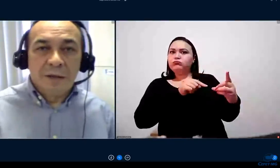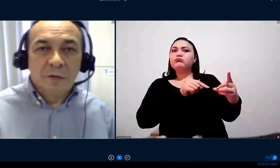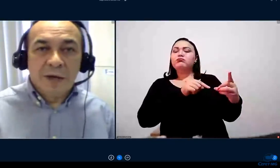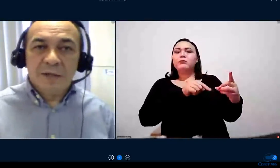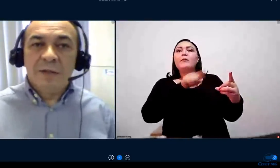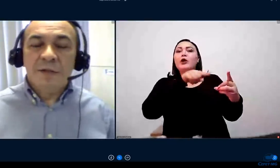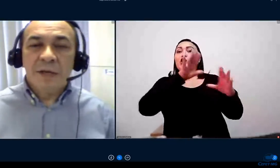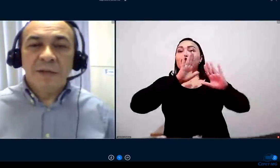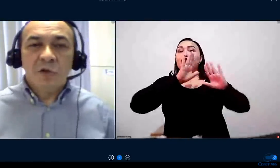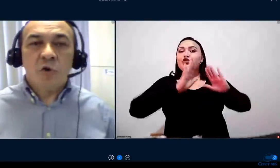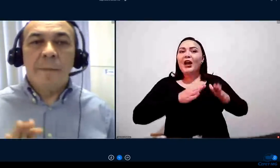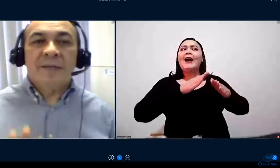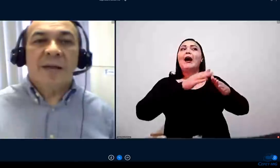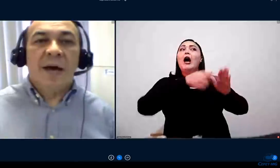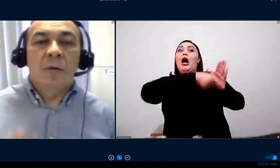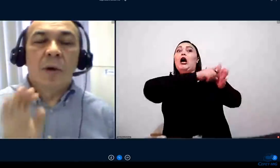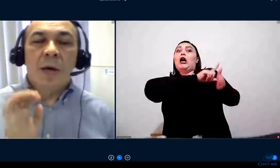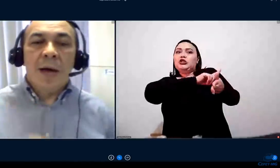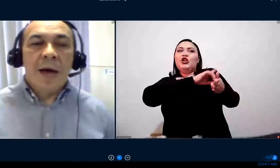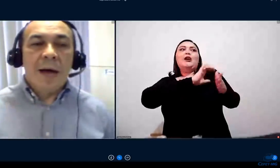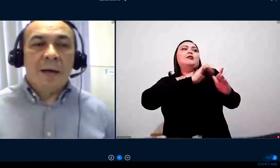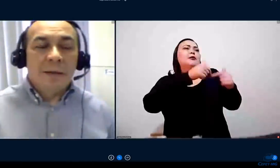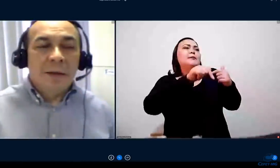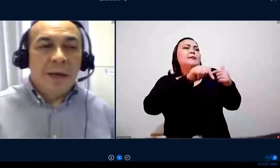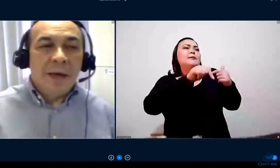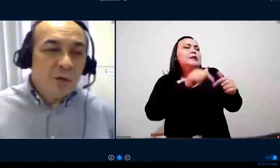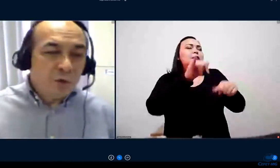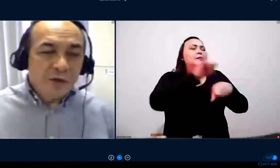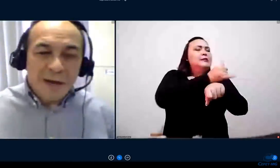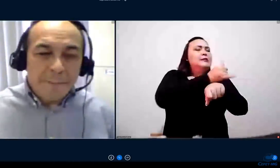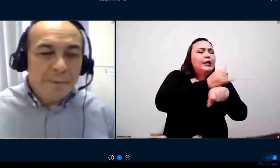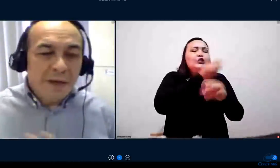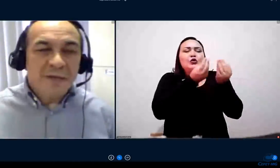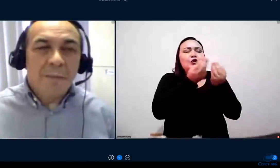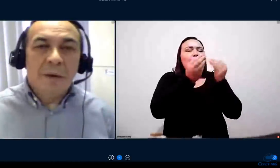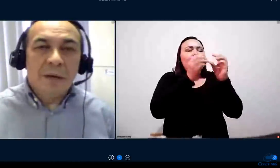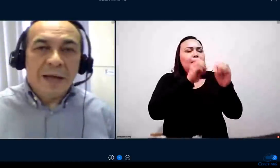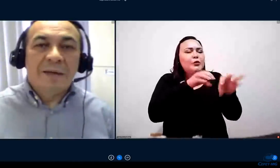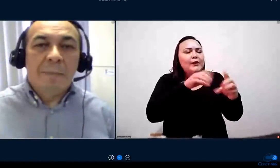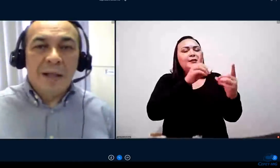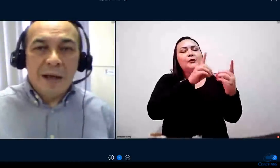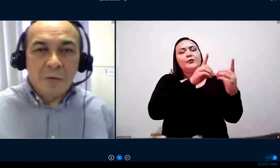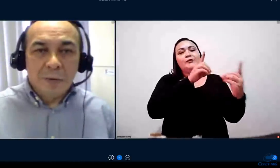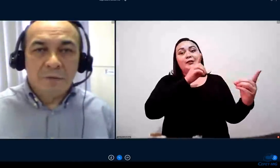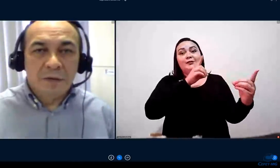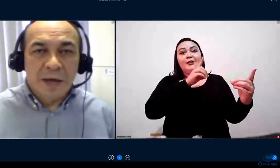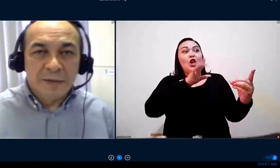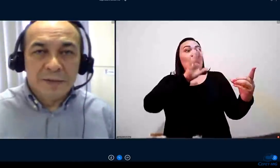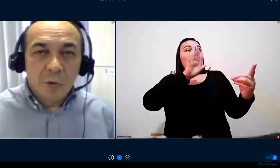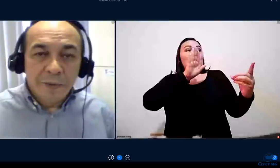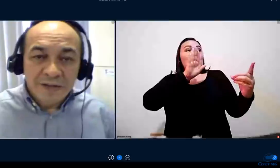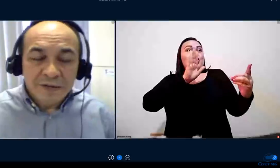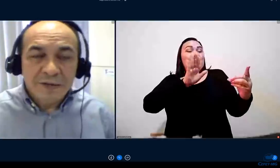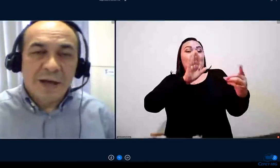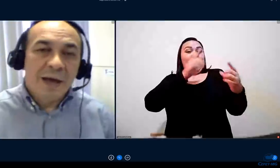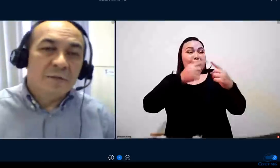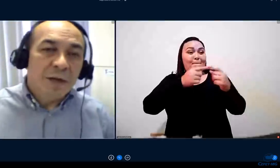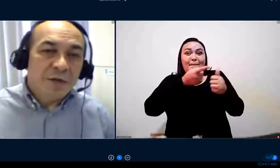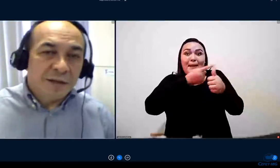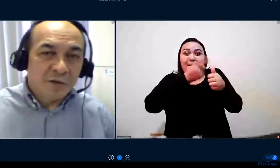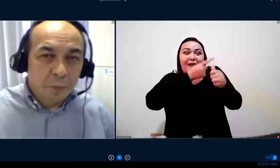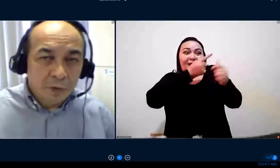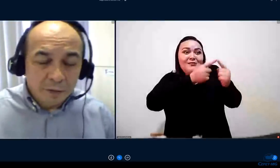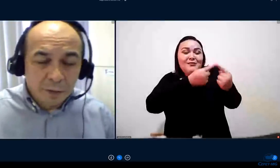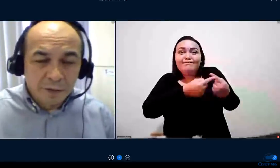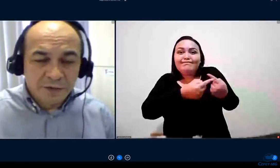modelando a educação à distância e eles começaram isso já na primeira semana a trabalhar com atividades não presenciais